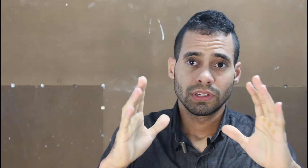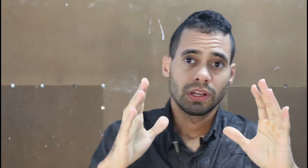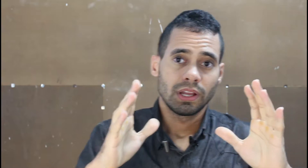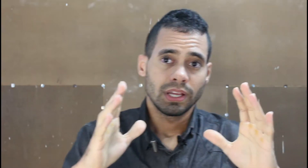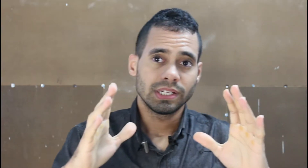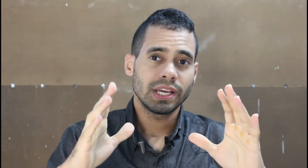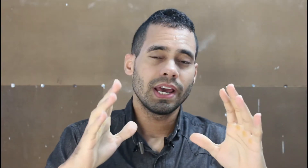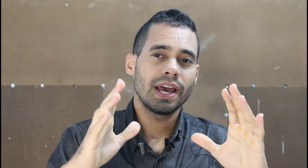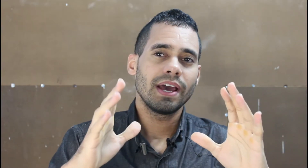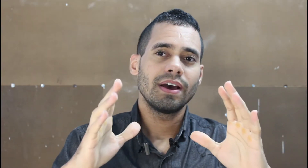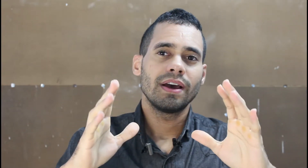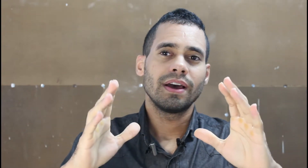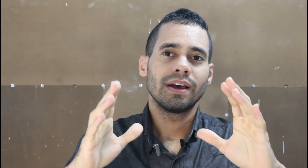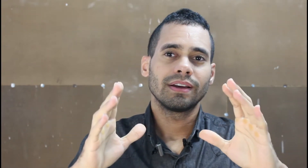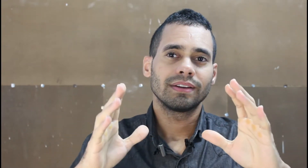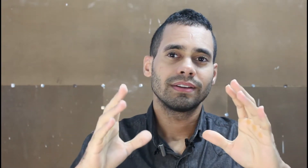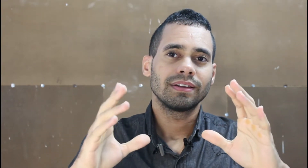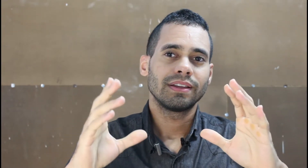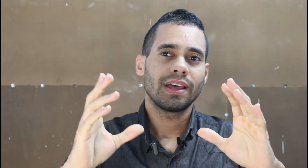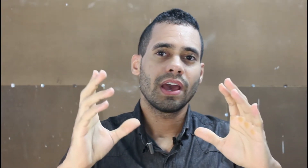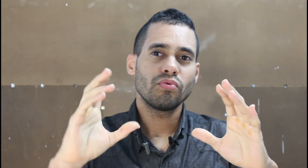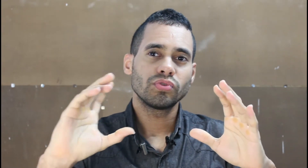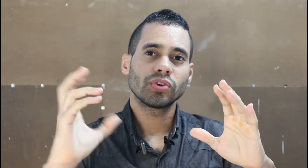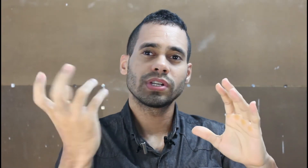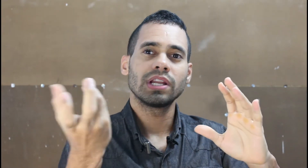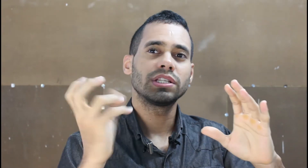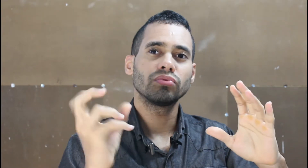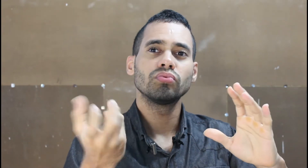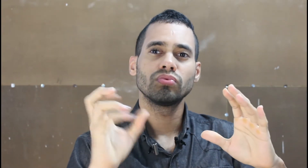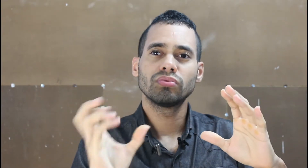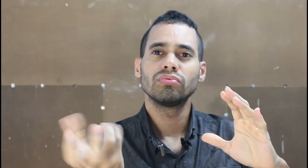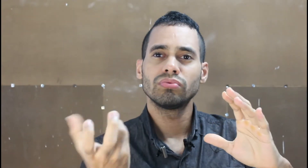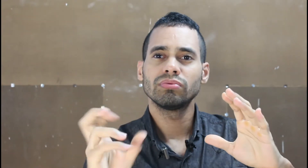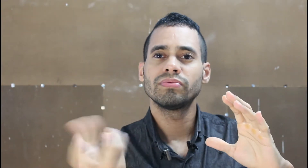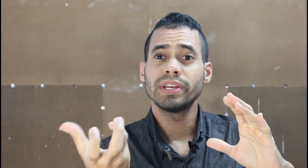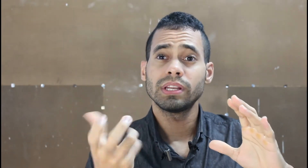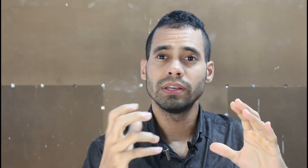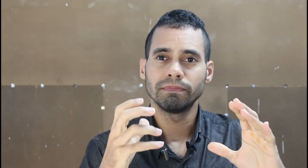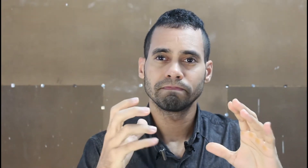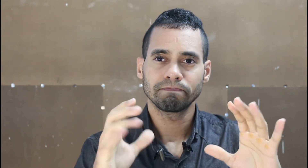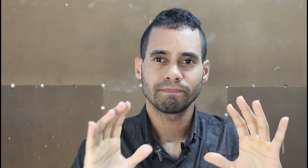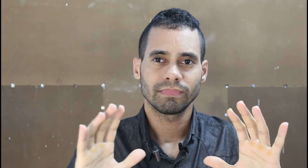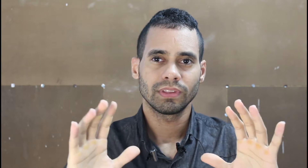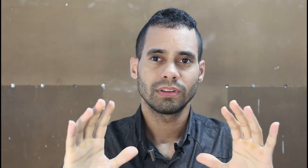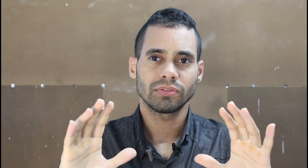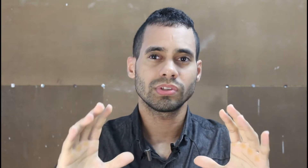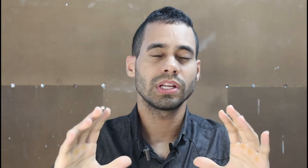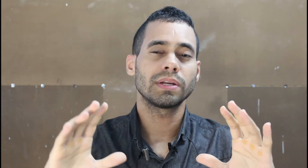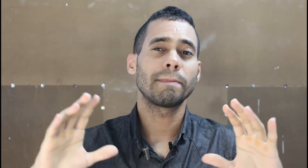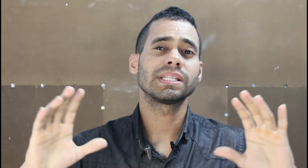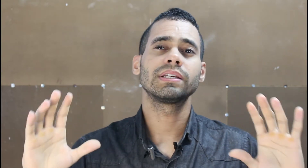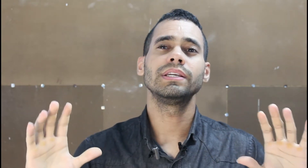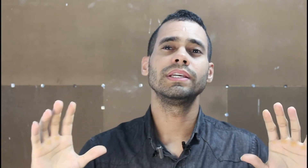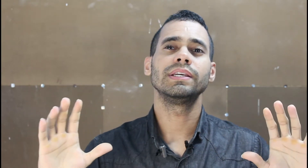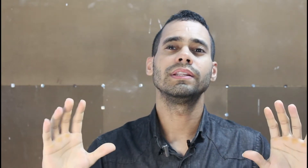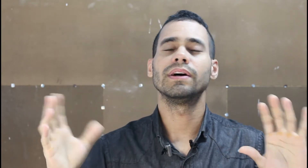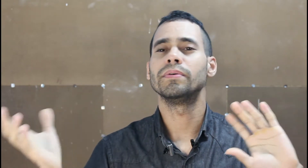Isso aí é o que o socialista não vê isso aí. O socialista pensa que, não,